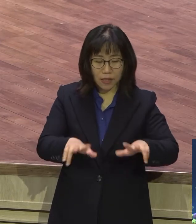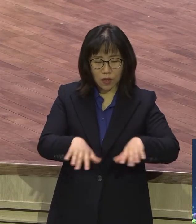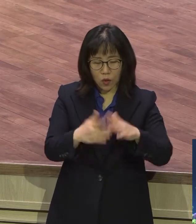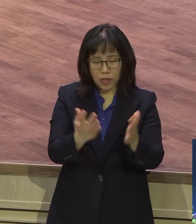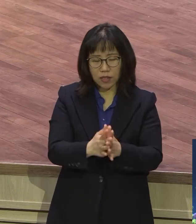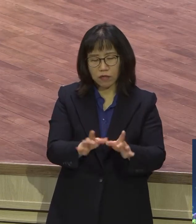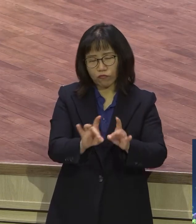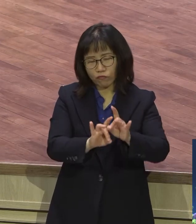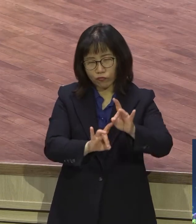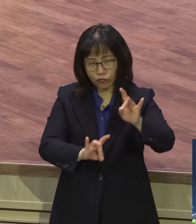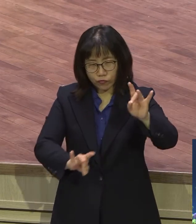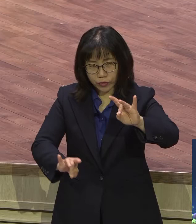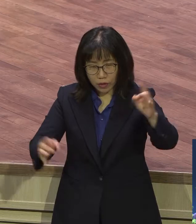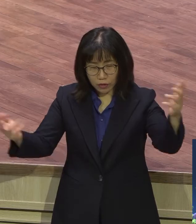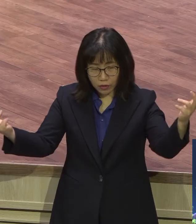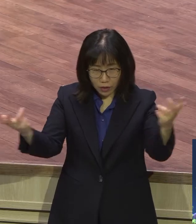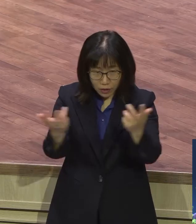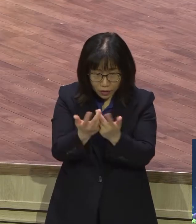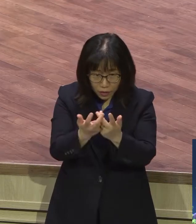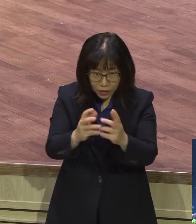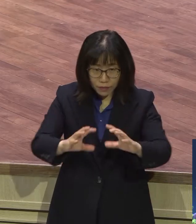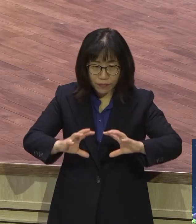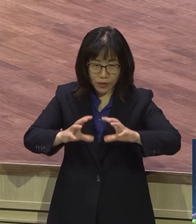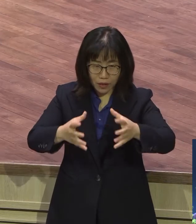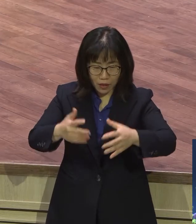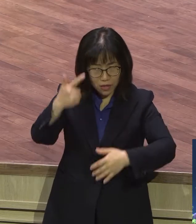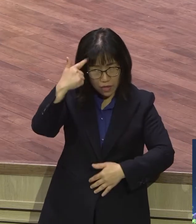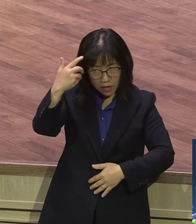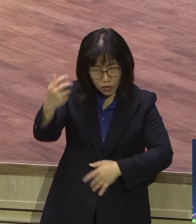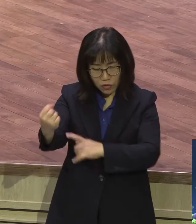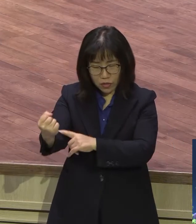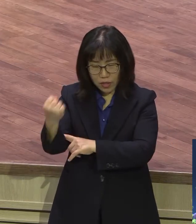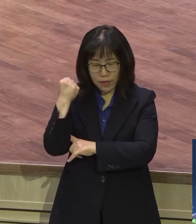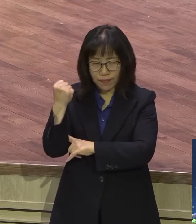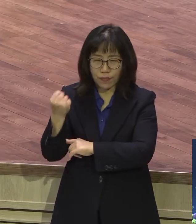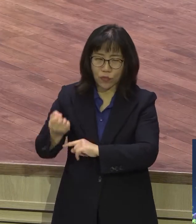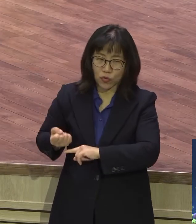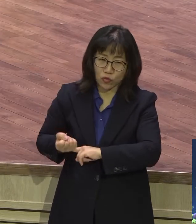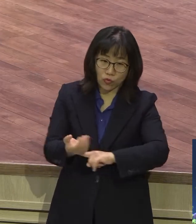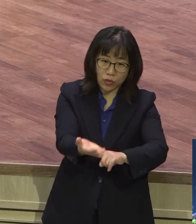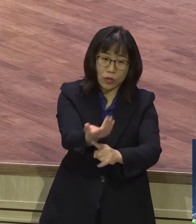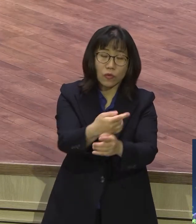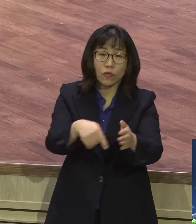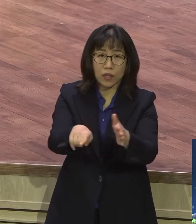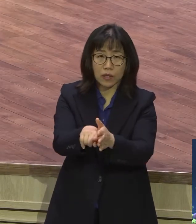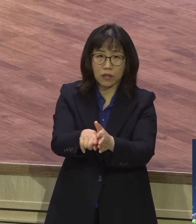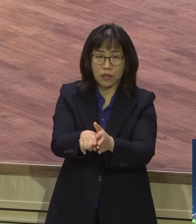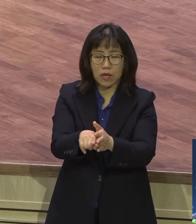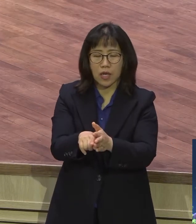우리가 모여 영적 영향력을 입히기 위해서는 형식적인 것 다 벗어버려야 돼요